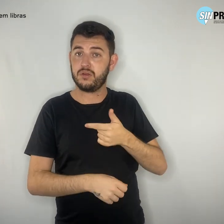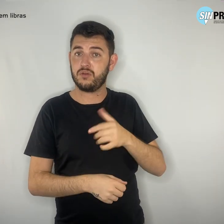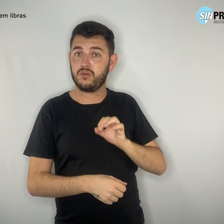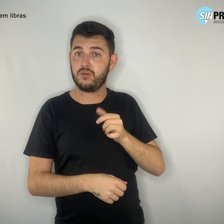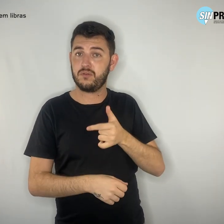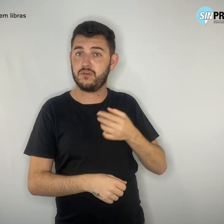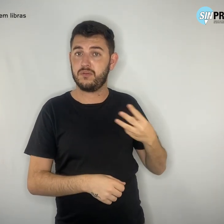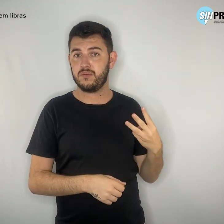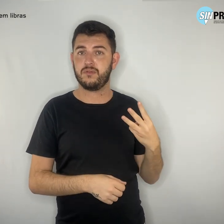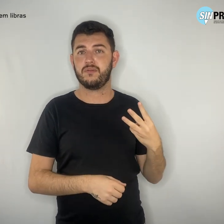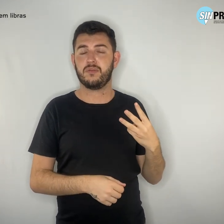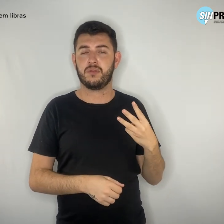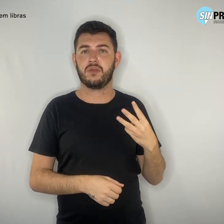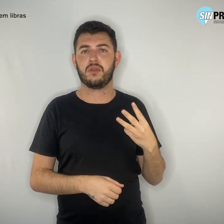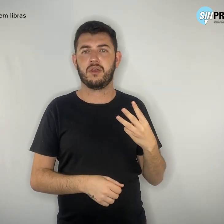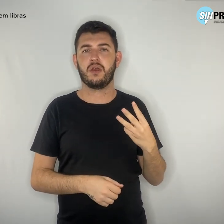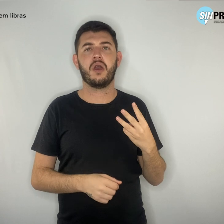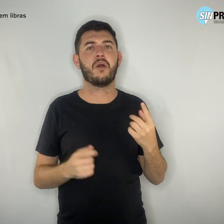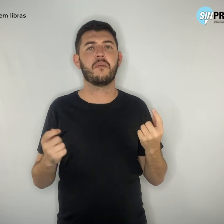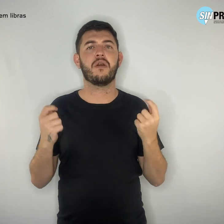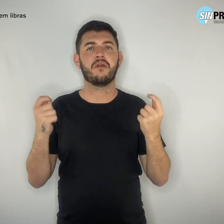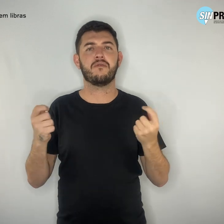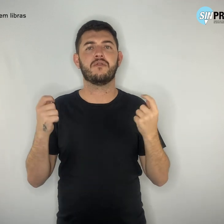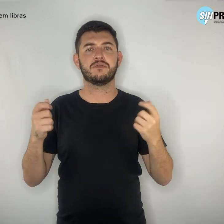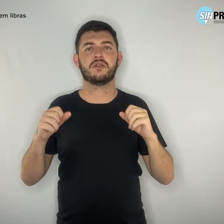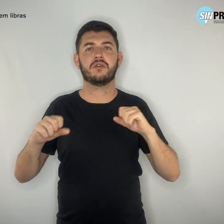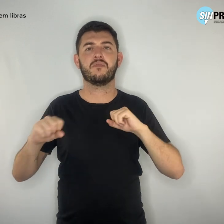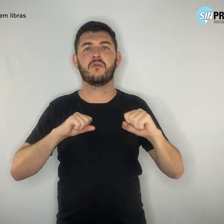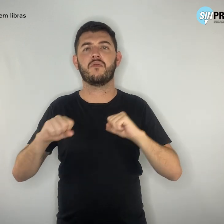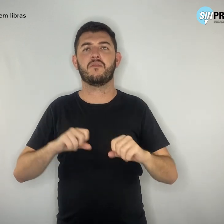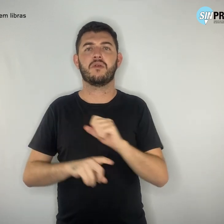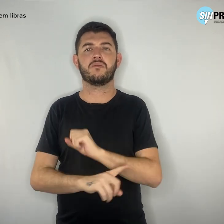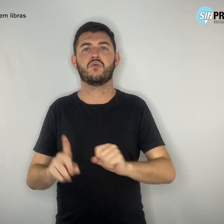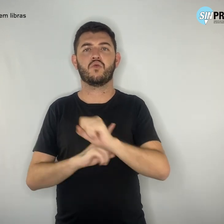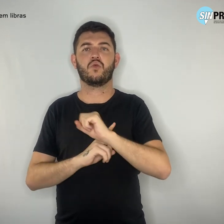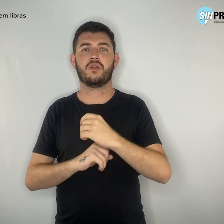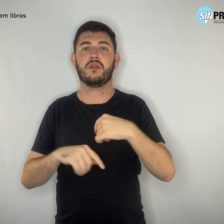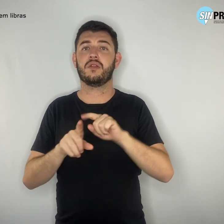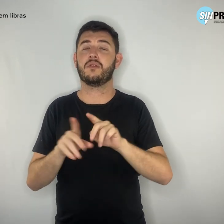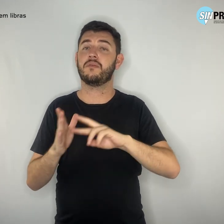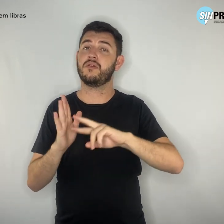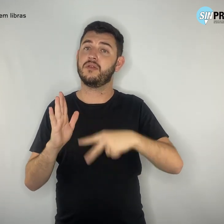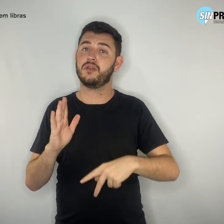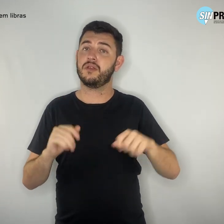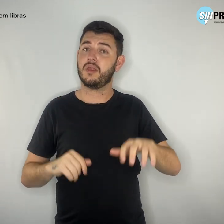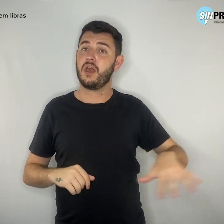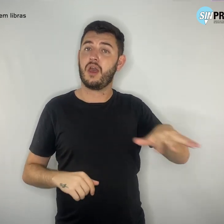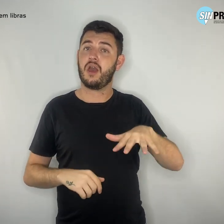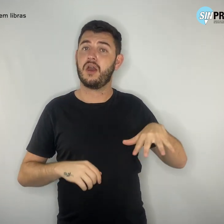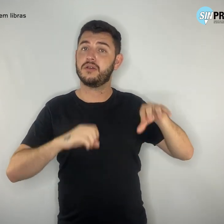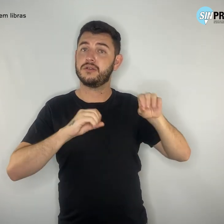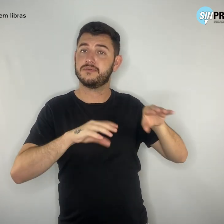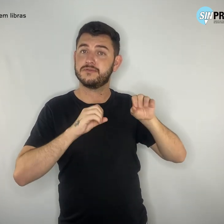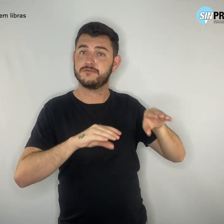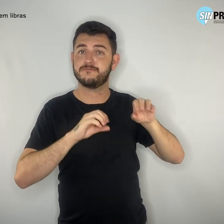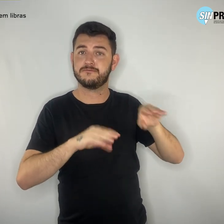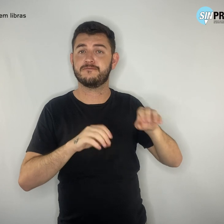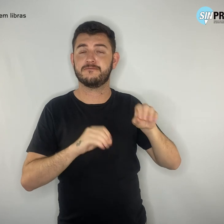uma reivindicação dos movimentos sociais e sindicais da área da educação, que desde o início